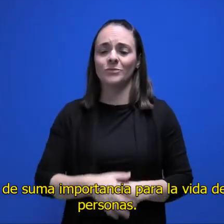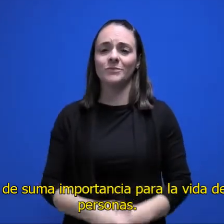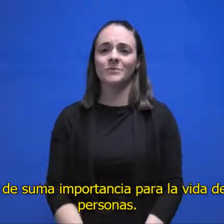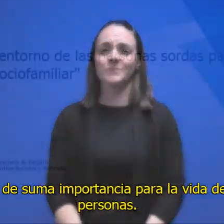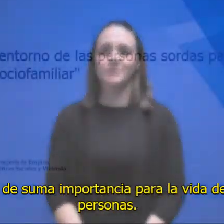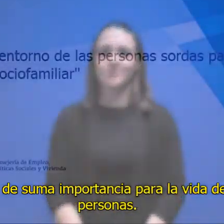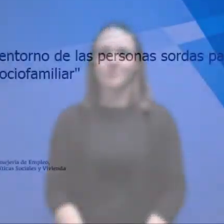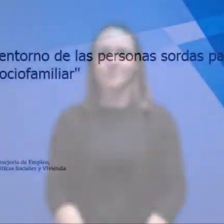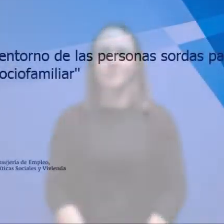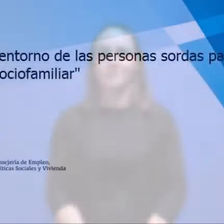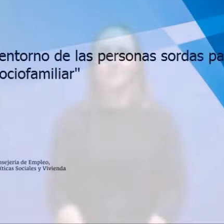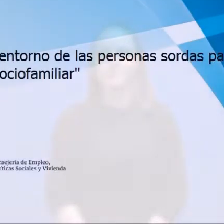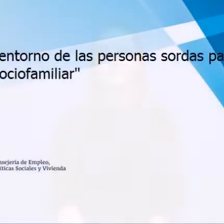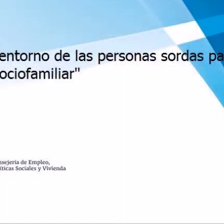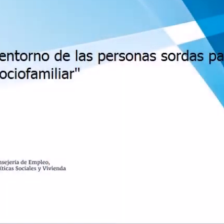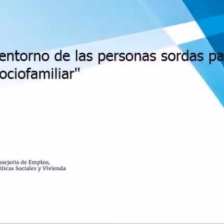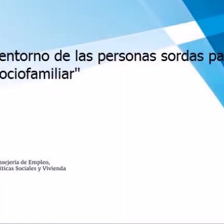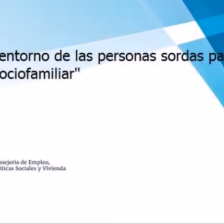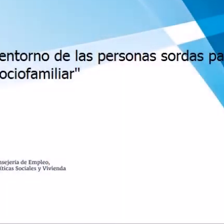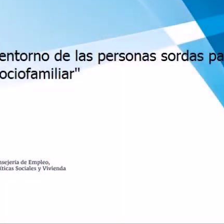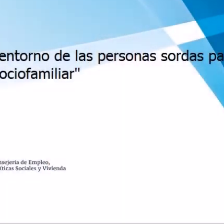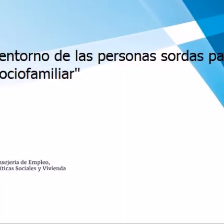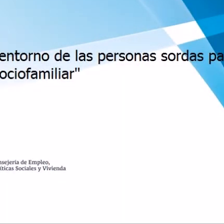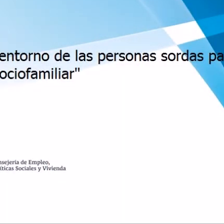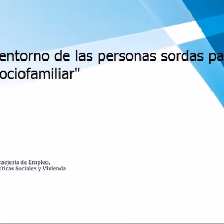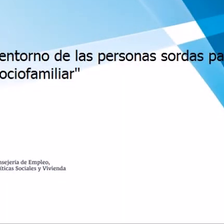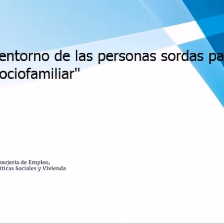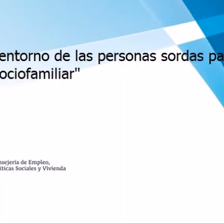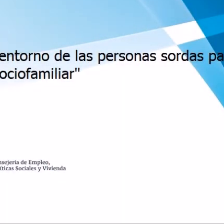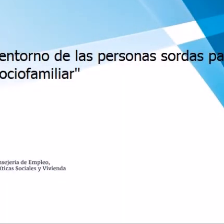alimentación es un tema de suma importancia para la vida de todas las personas.